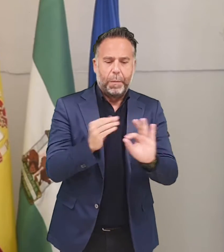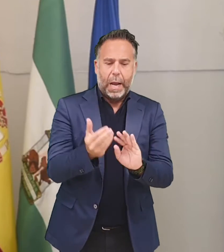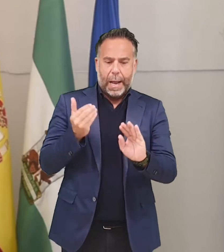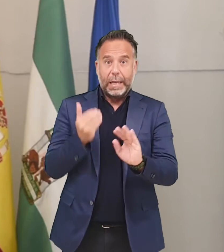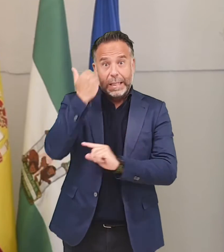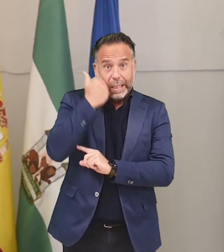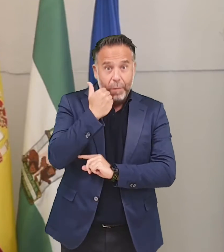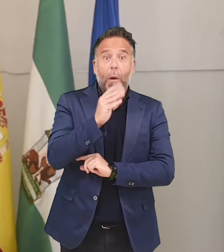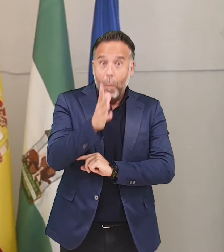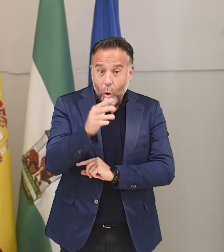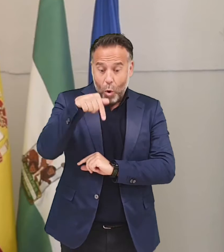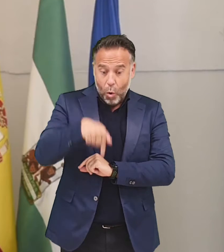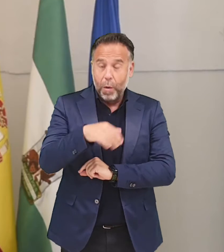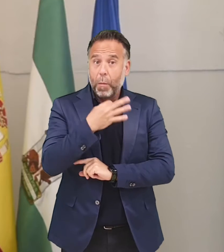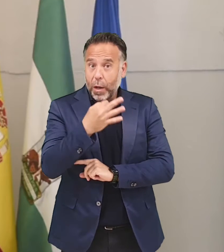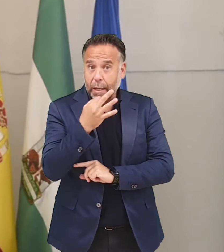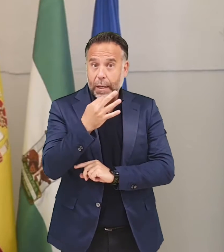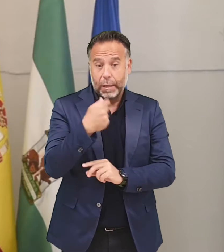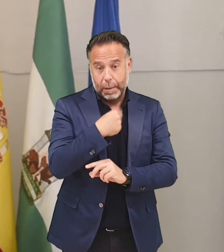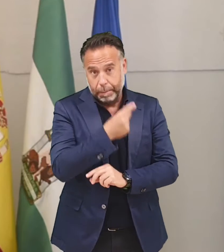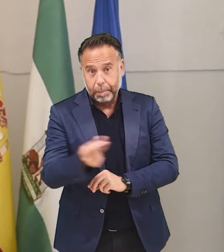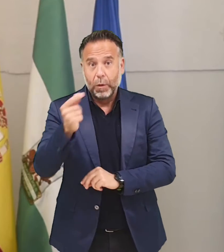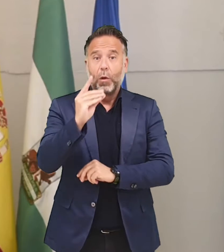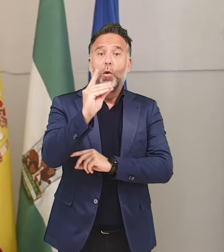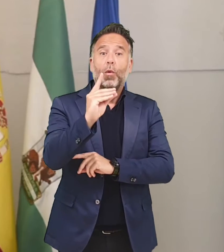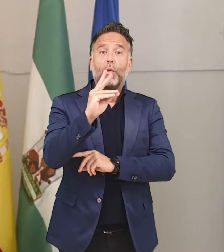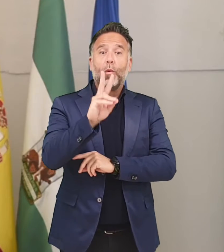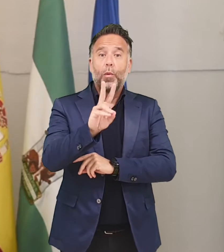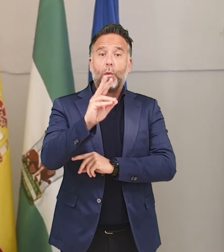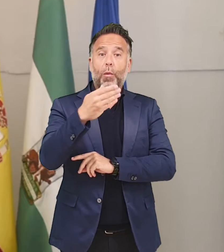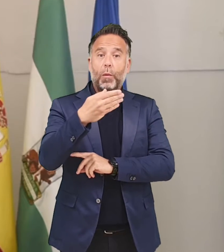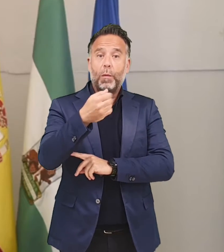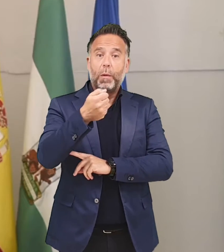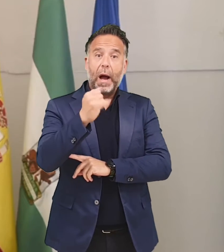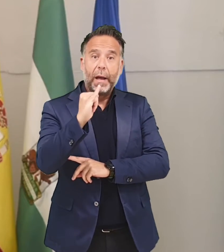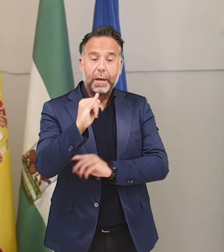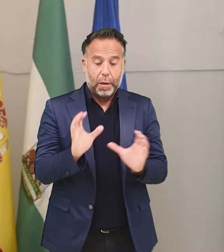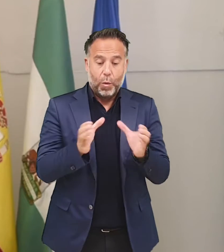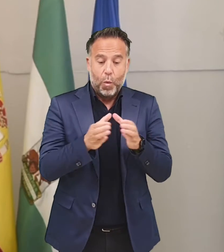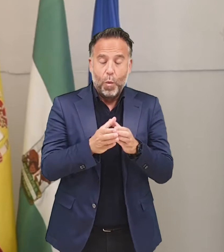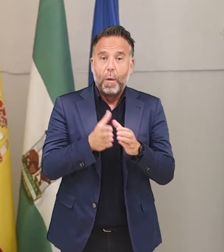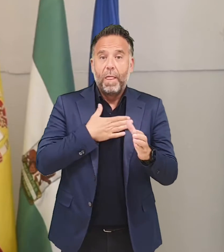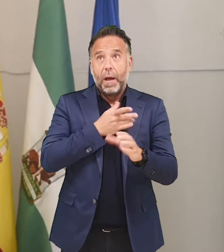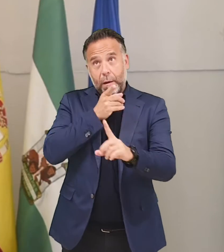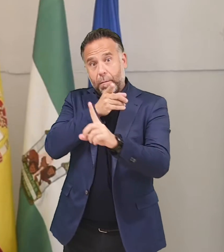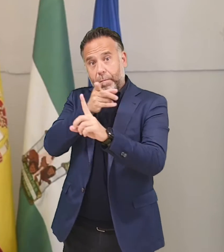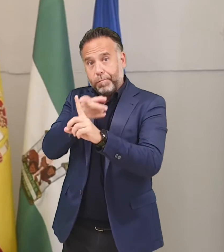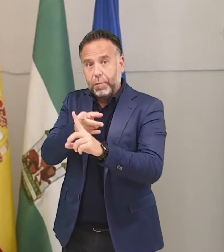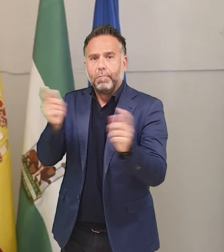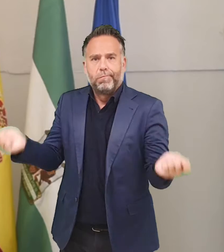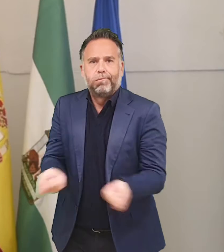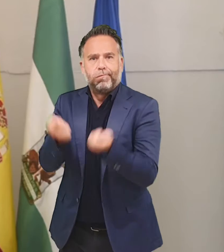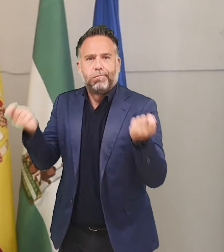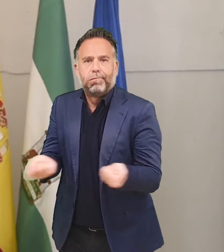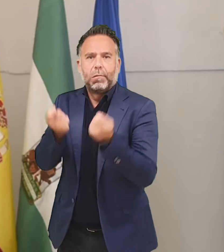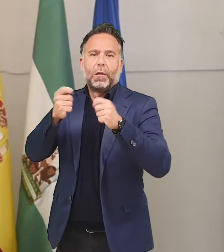previo, porque en esta tarde salgo para Dubái, un equipo de promoción de la exposición